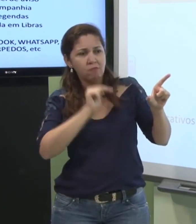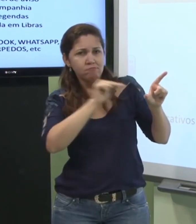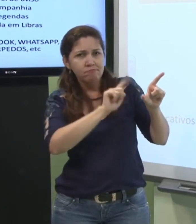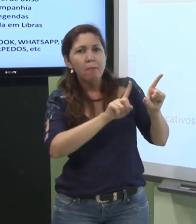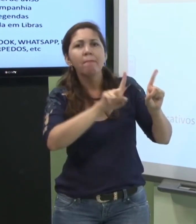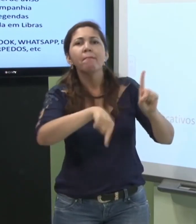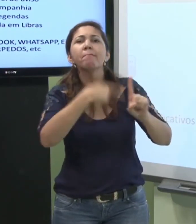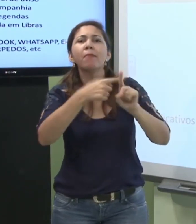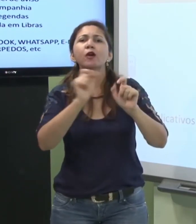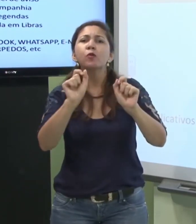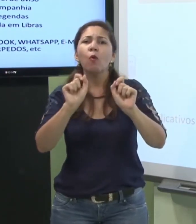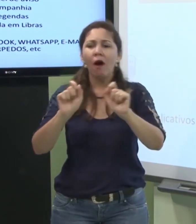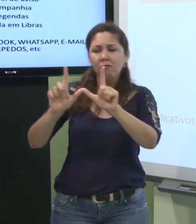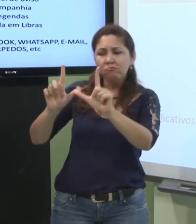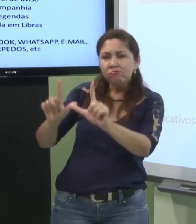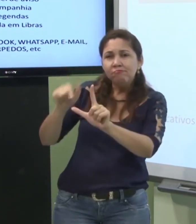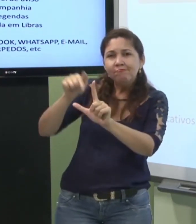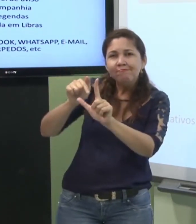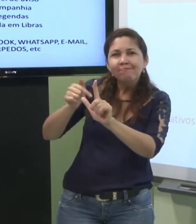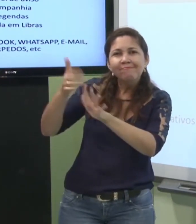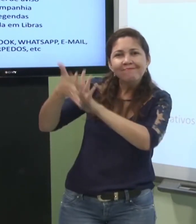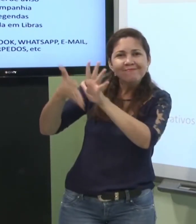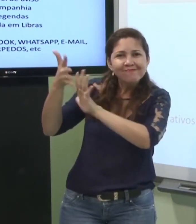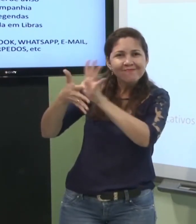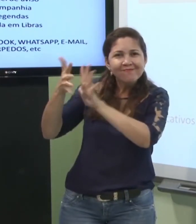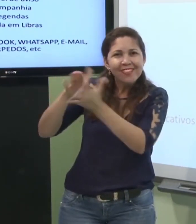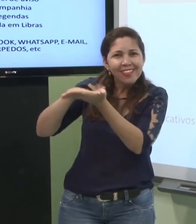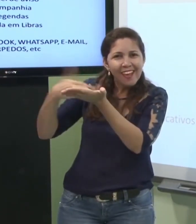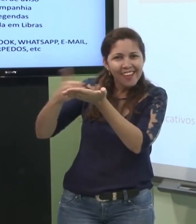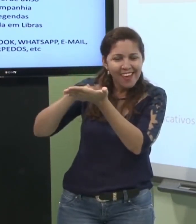Então, tem a legenda e também tem o intérprete na janelinha.